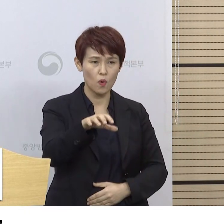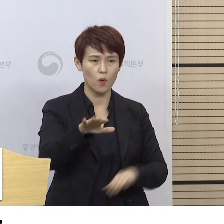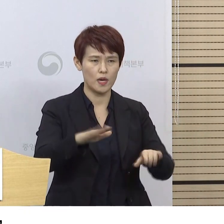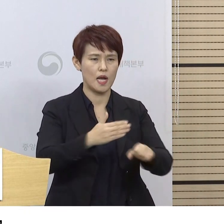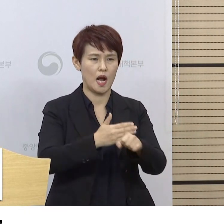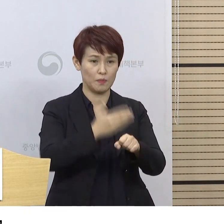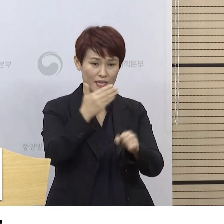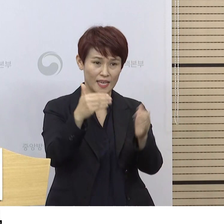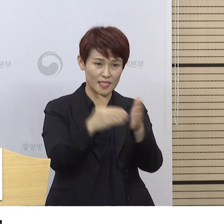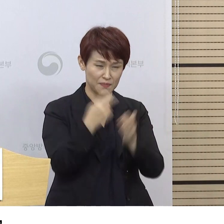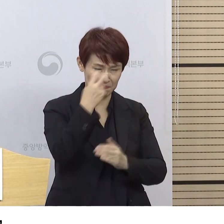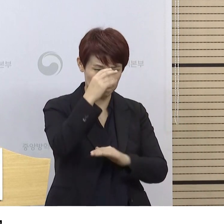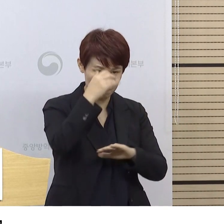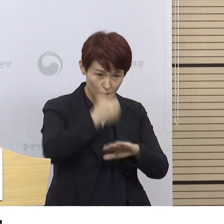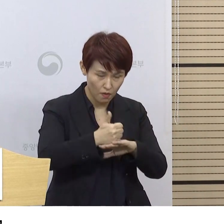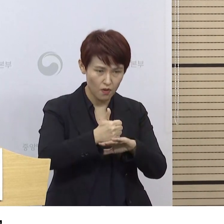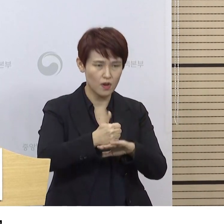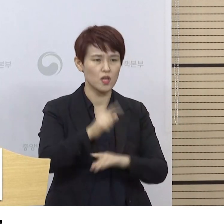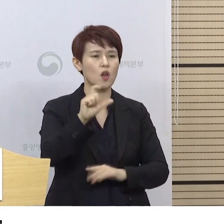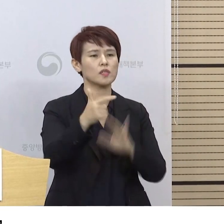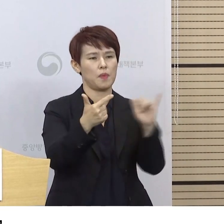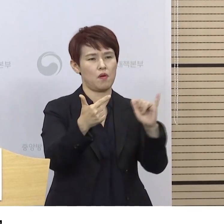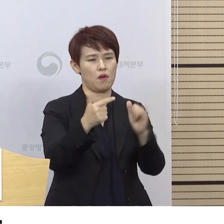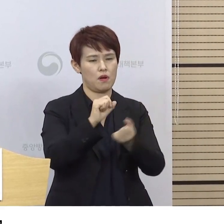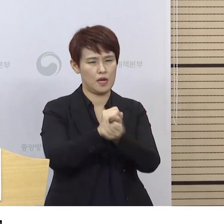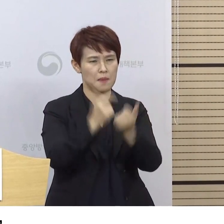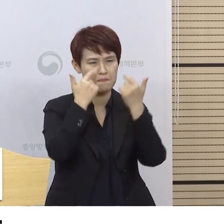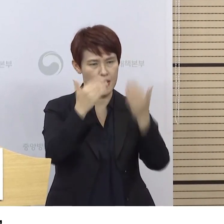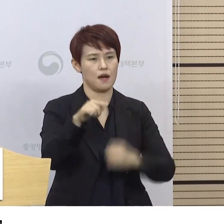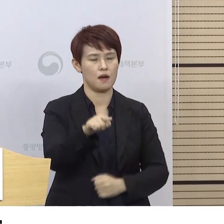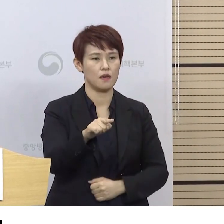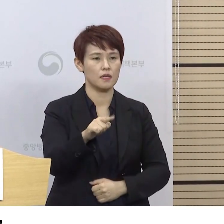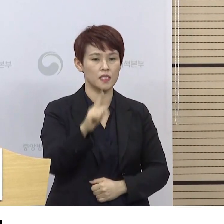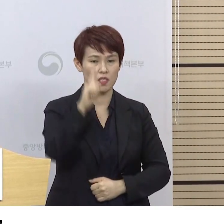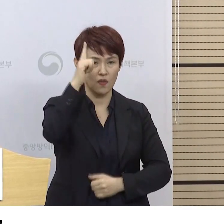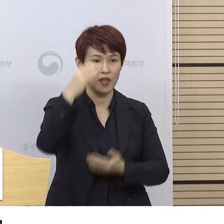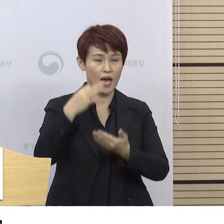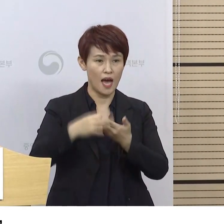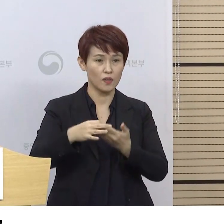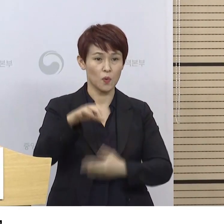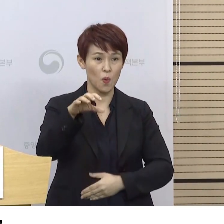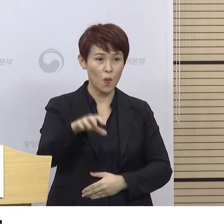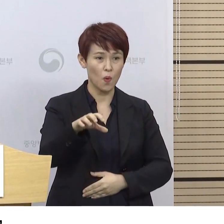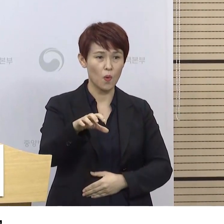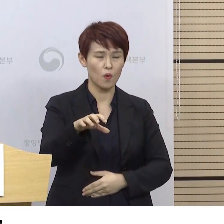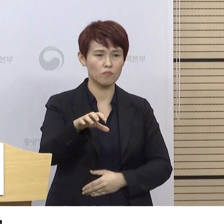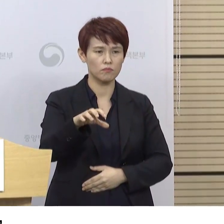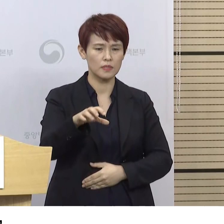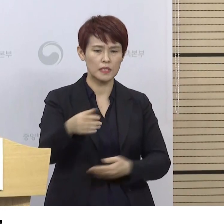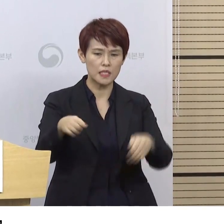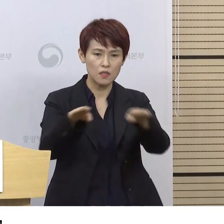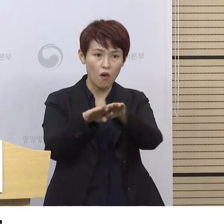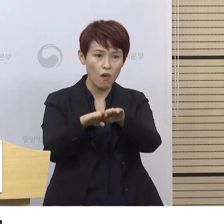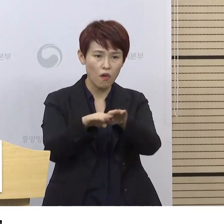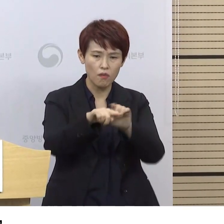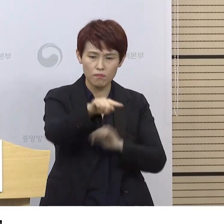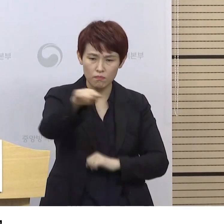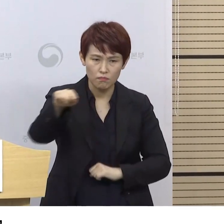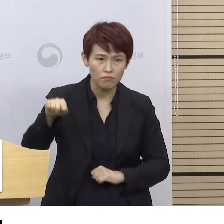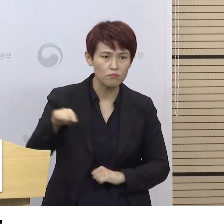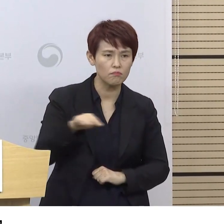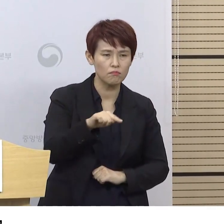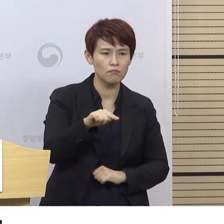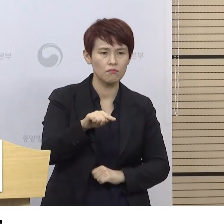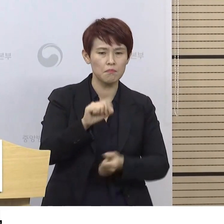9시까지 16명이 확인되었고 천안시의 운동시설 등을 중심으로